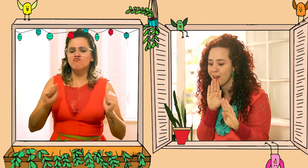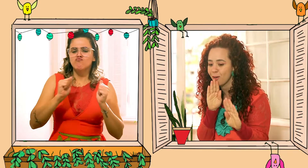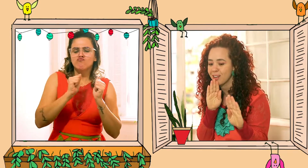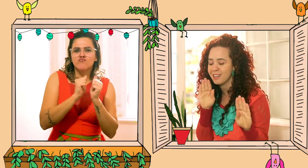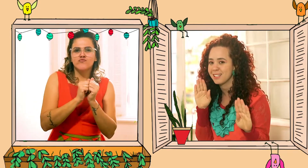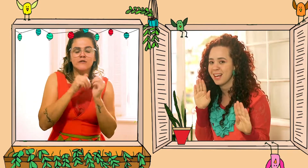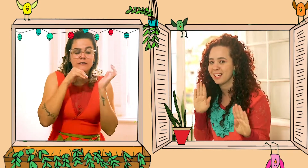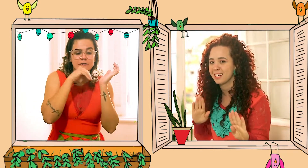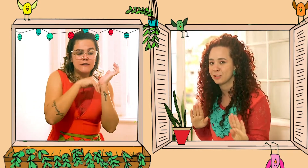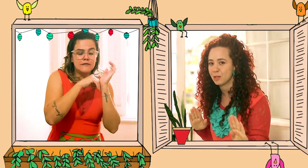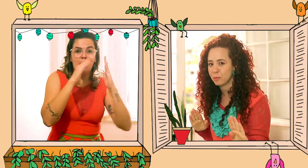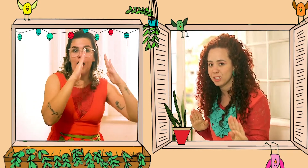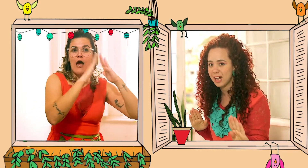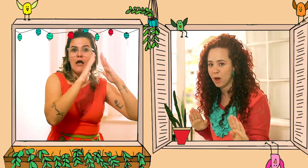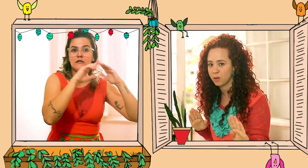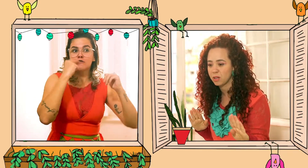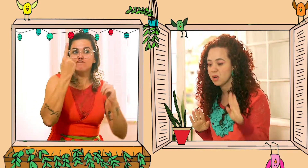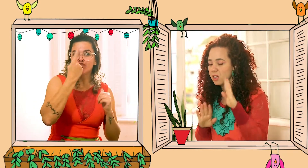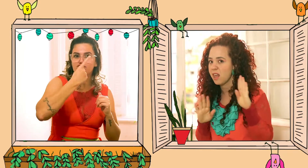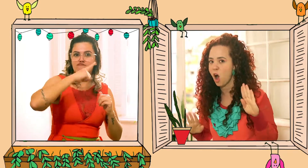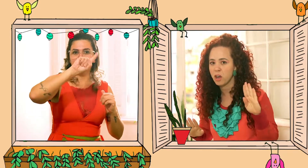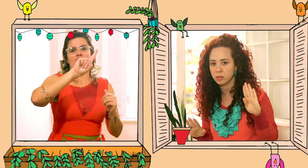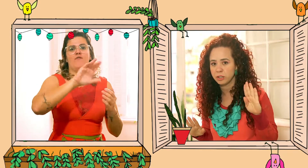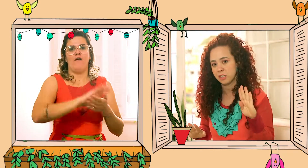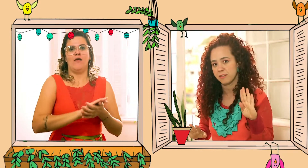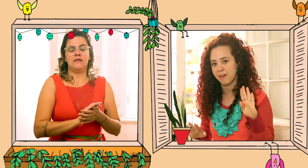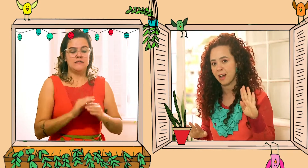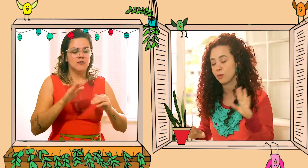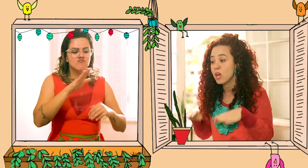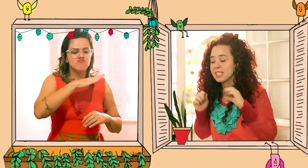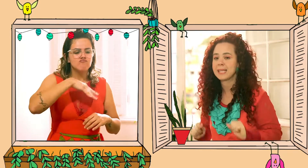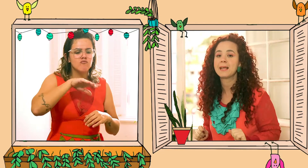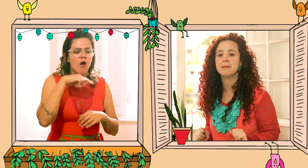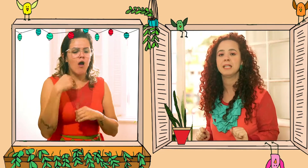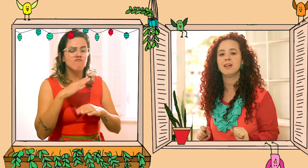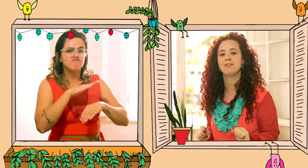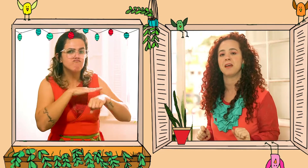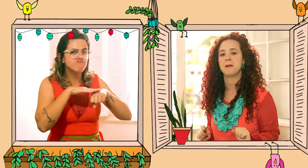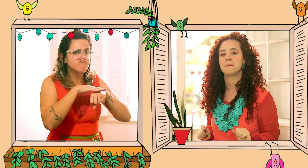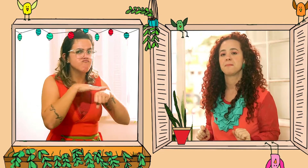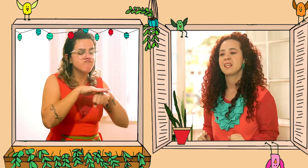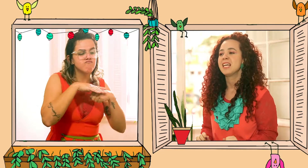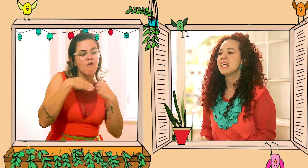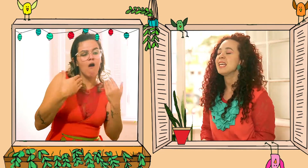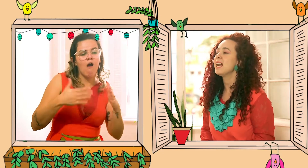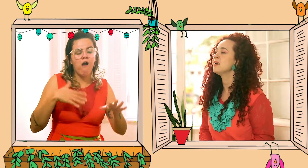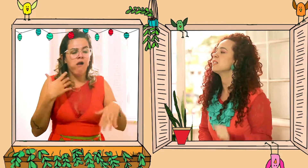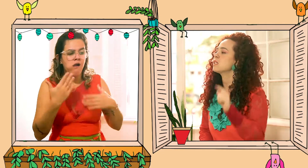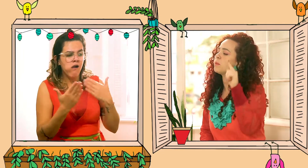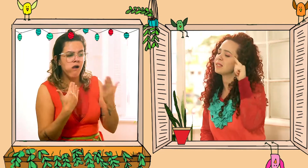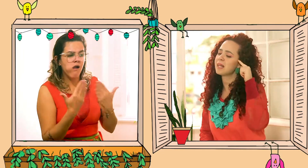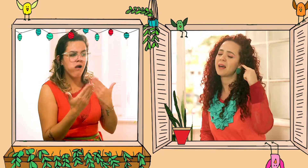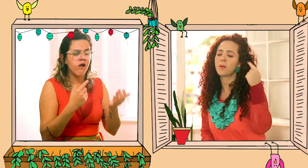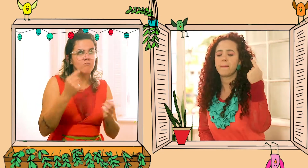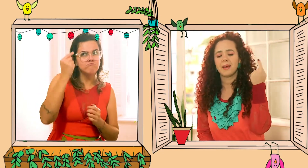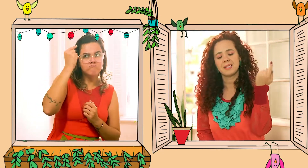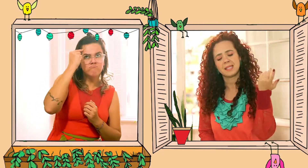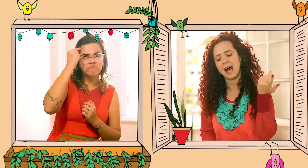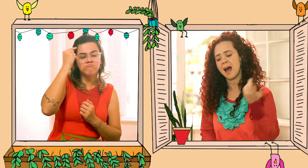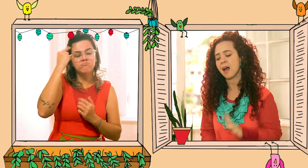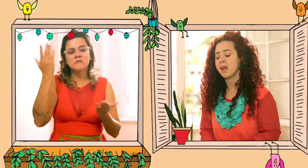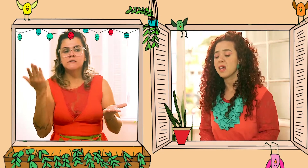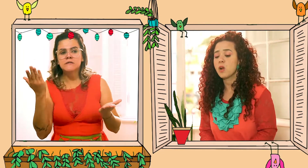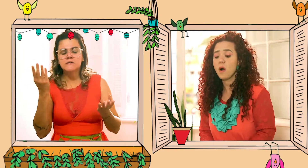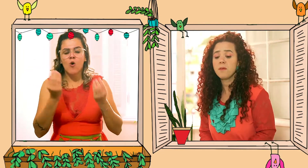mundo se reunia em segredo depois da aula, na hora do intervalo, sem a menina ver. E eles começaram a